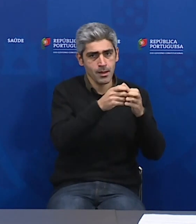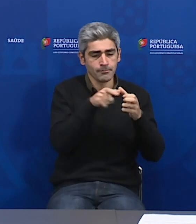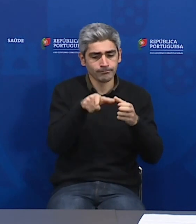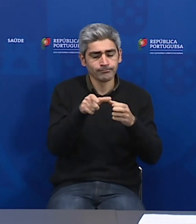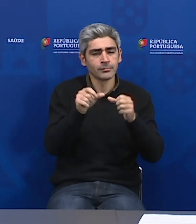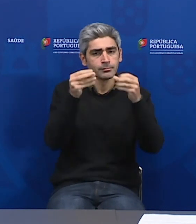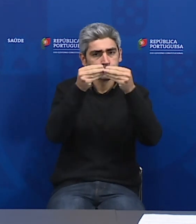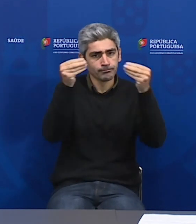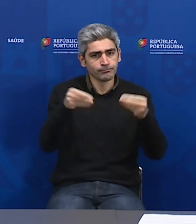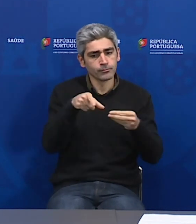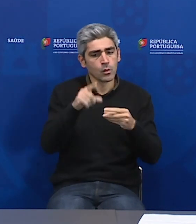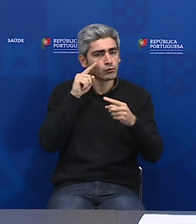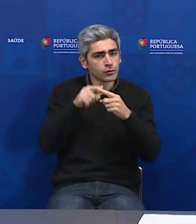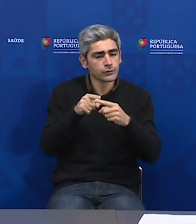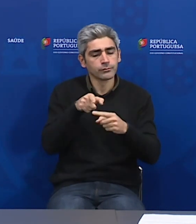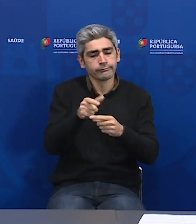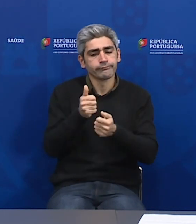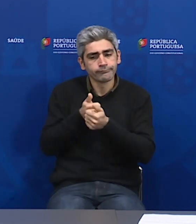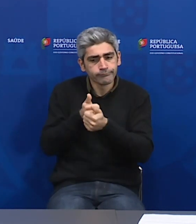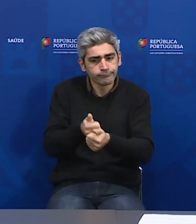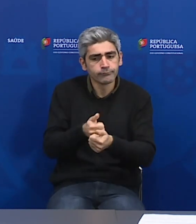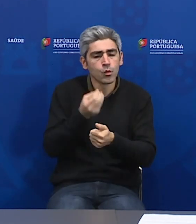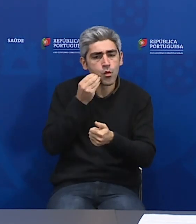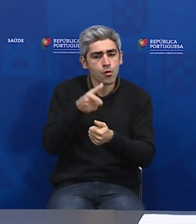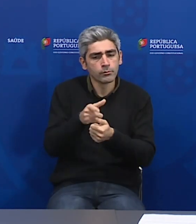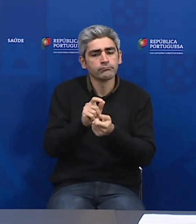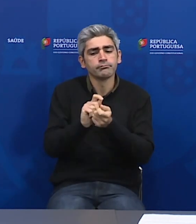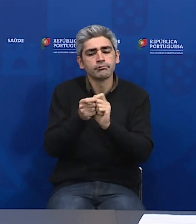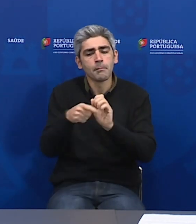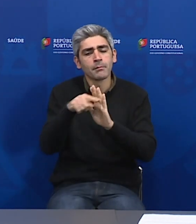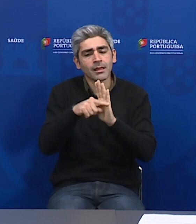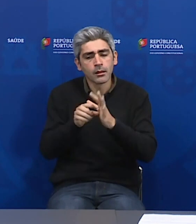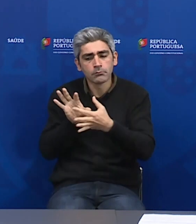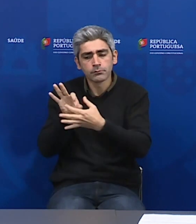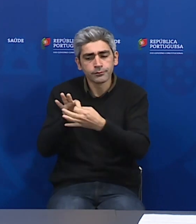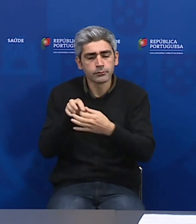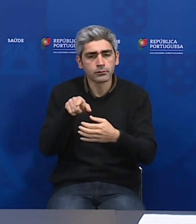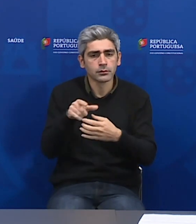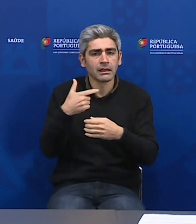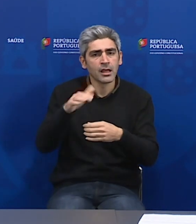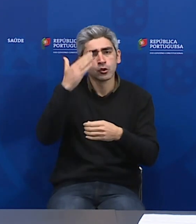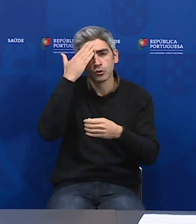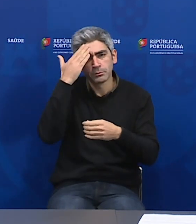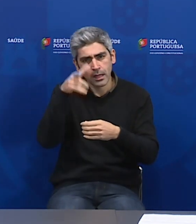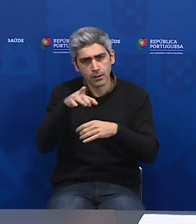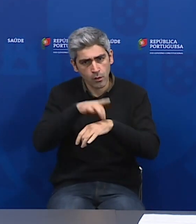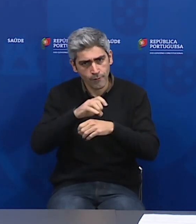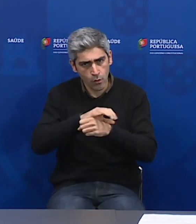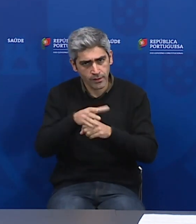clínico, efetivo, e as medidas de saúde pública adequadas aos doentes com suspeita ou confirmação de Covid-19.